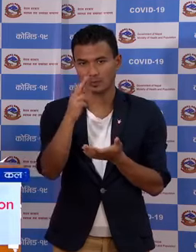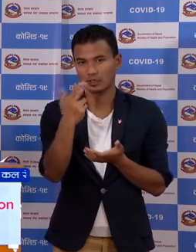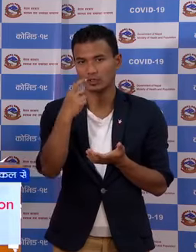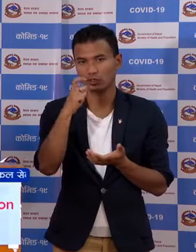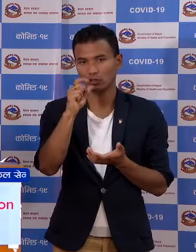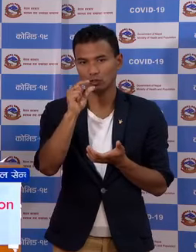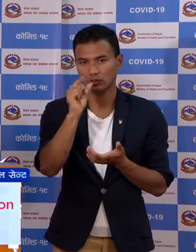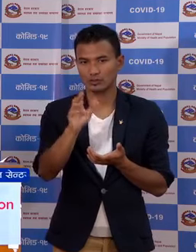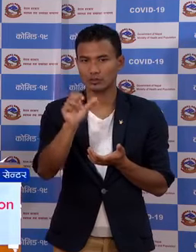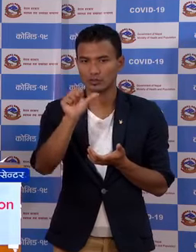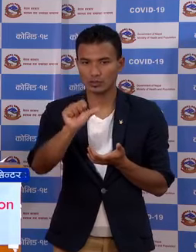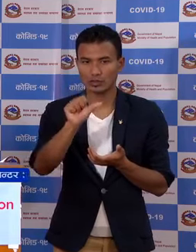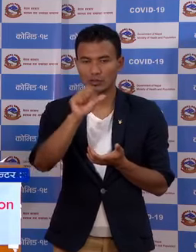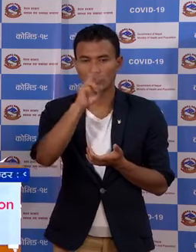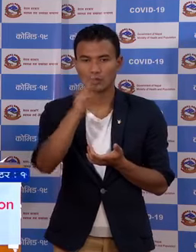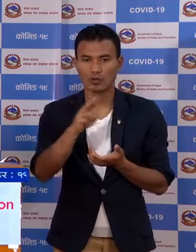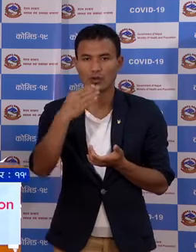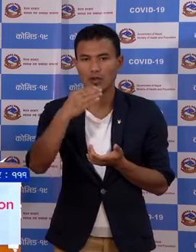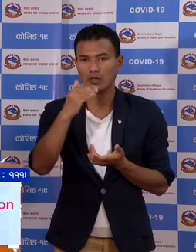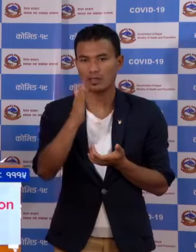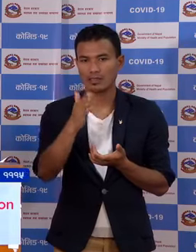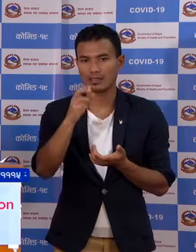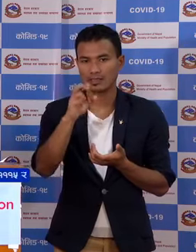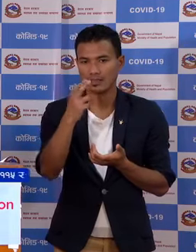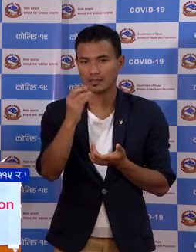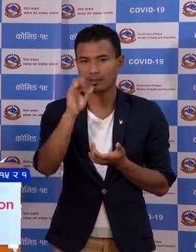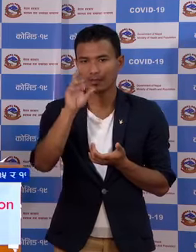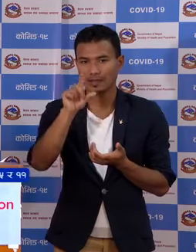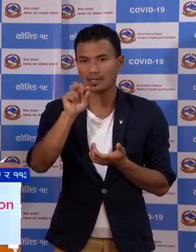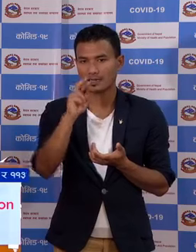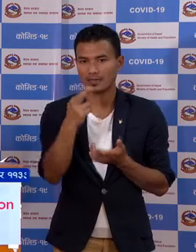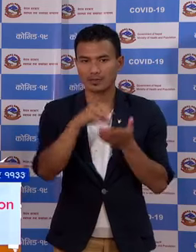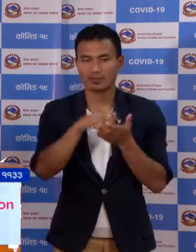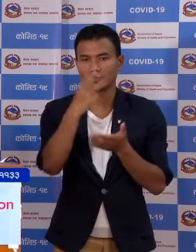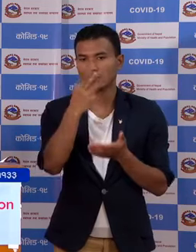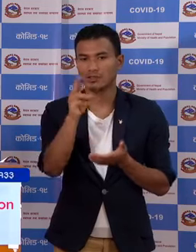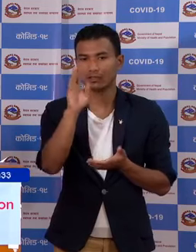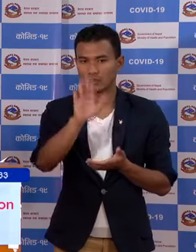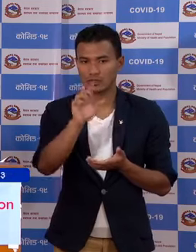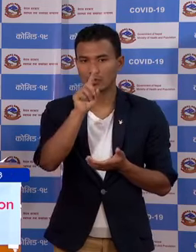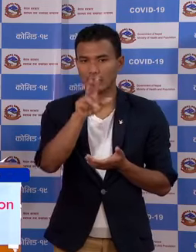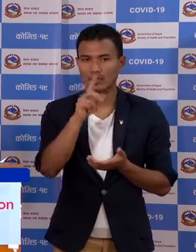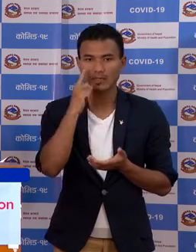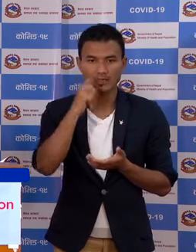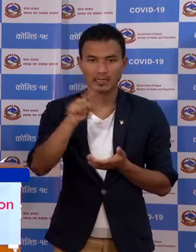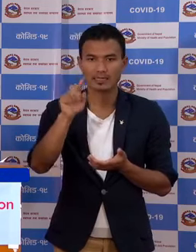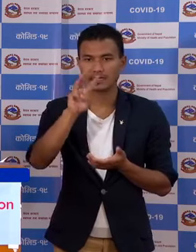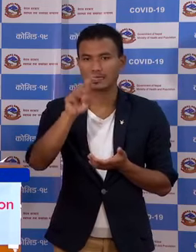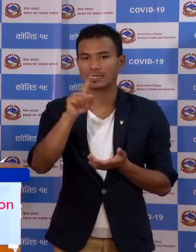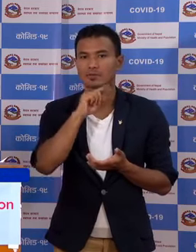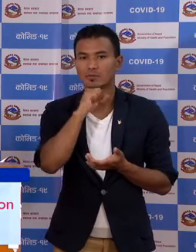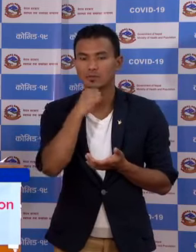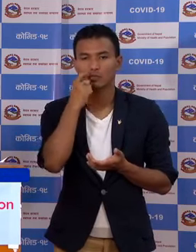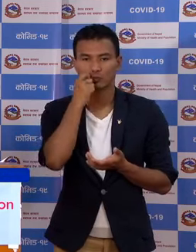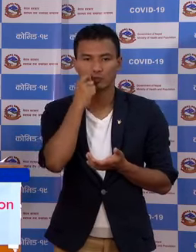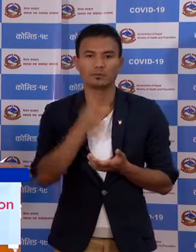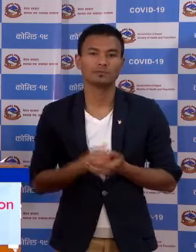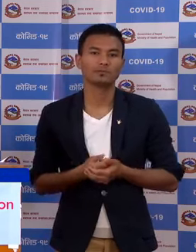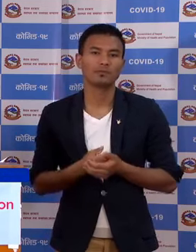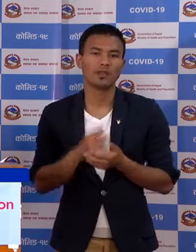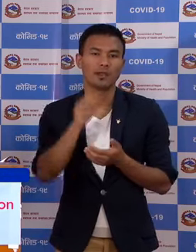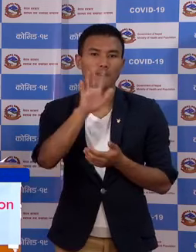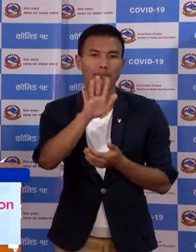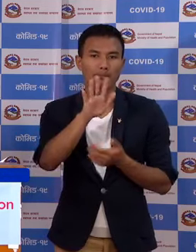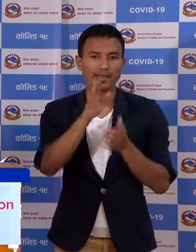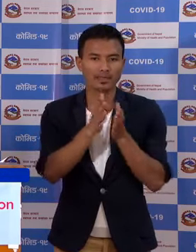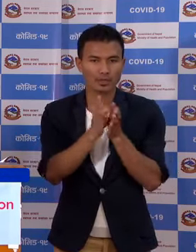र हल्दिवारी गाउपालीका क्वारेंटेन को तीन जना अउनुच अठारे देखी 31 वर्षा को पूरूस र